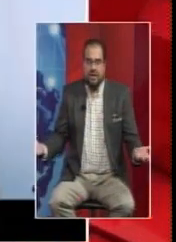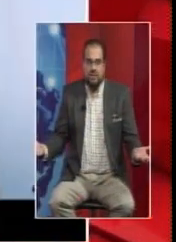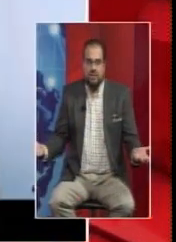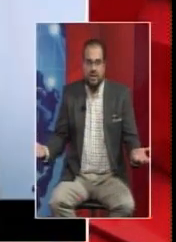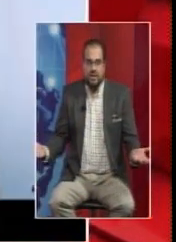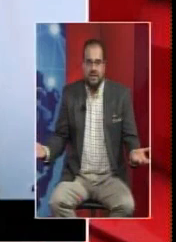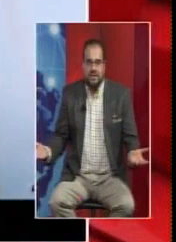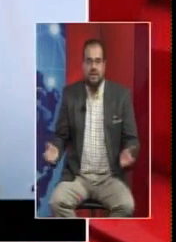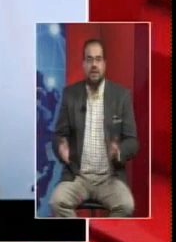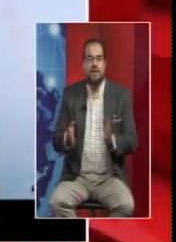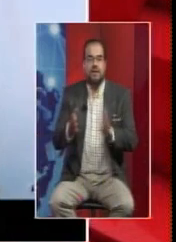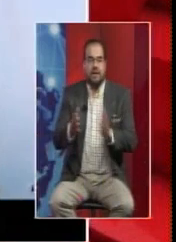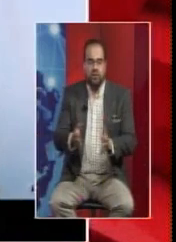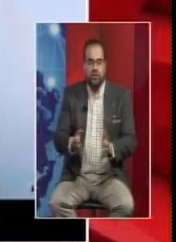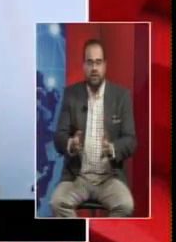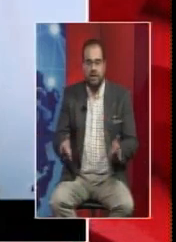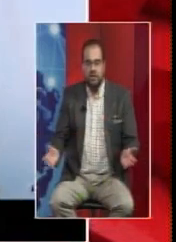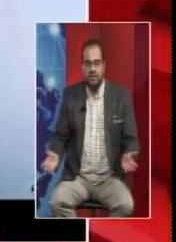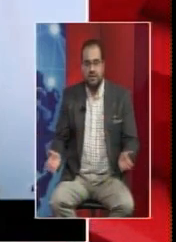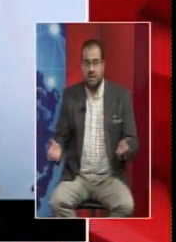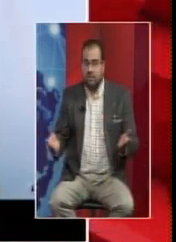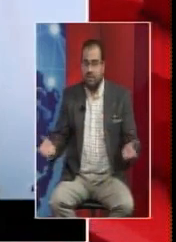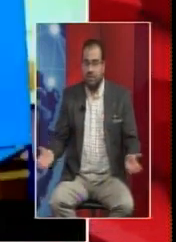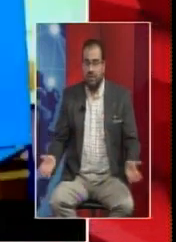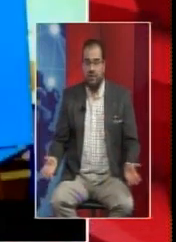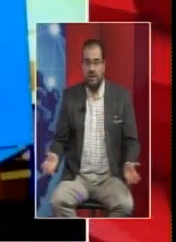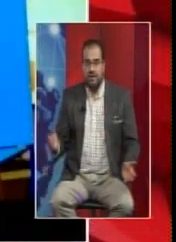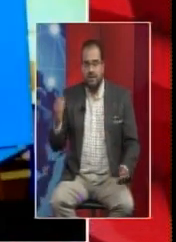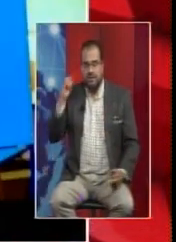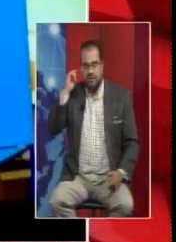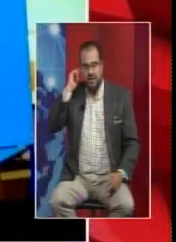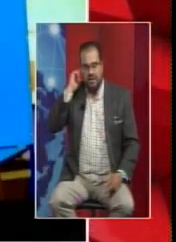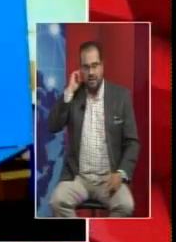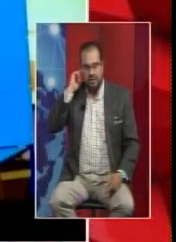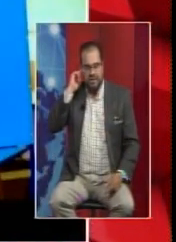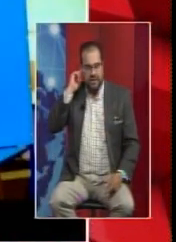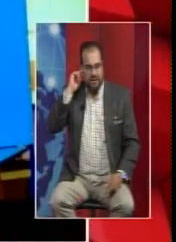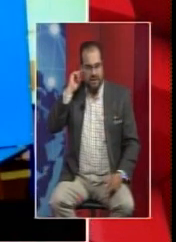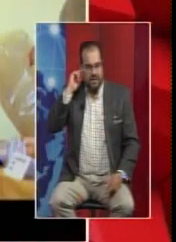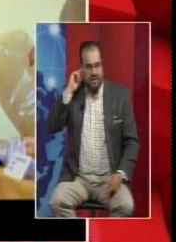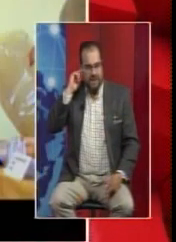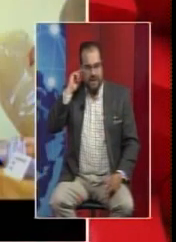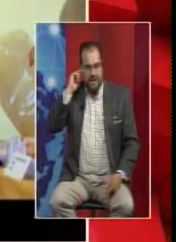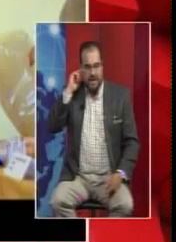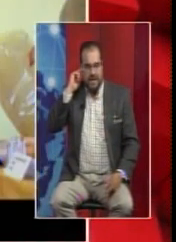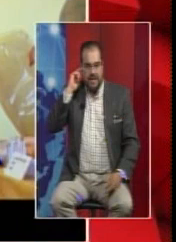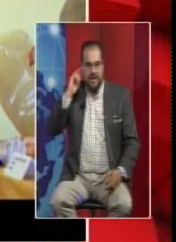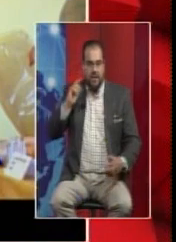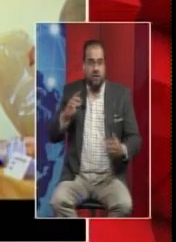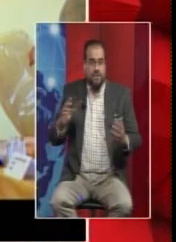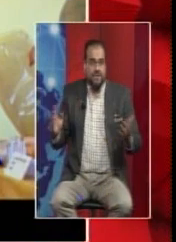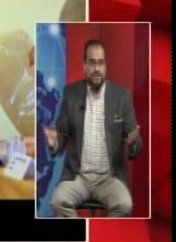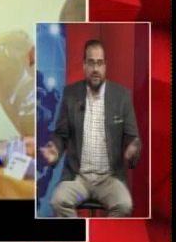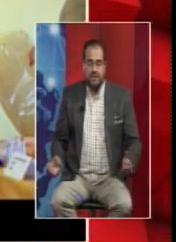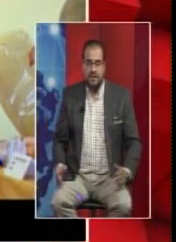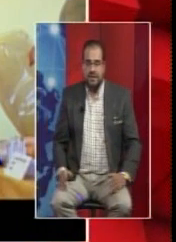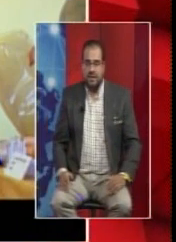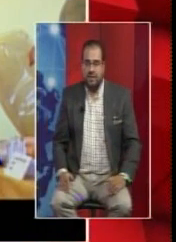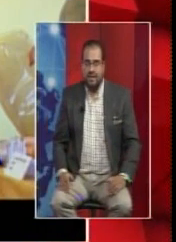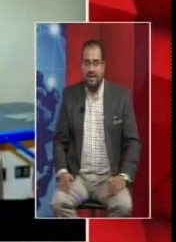elemental como es el voto. Entonces, Tribunal Supremo Electoral tiene un trabajo definitivamente enorme,